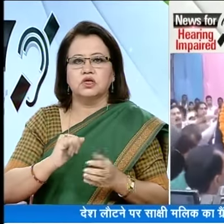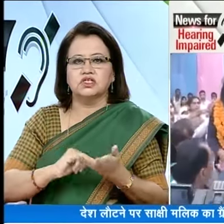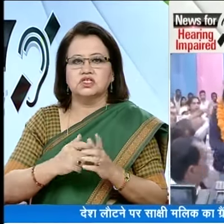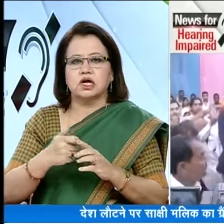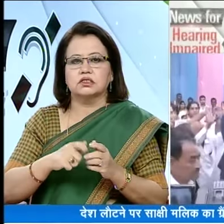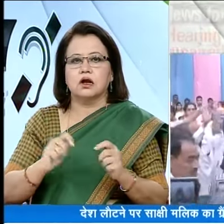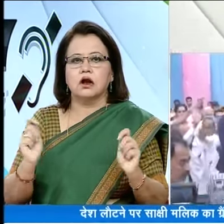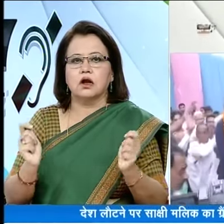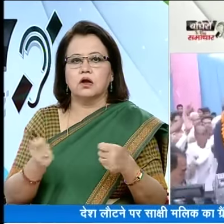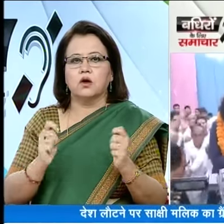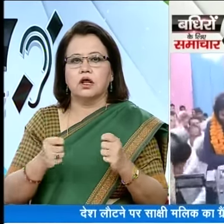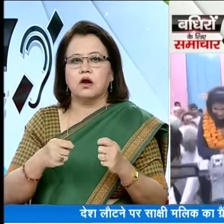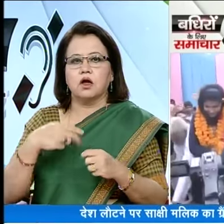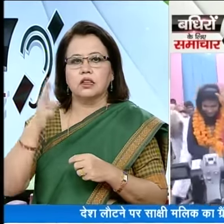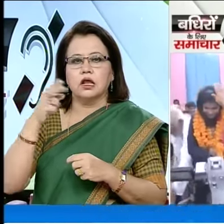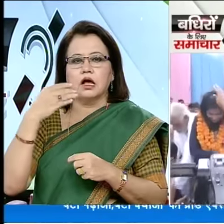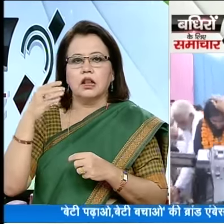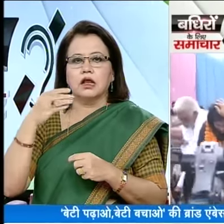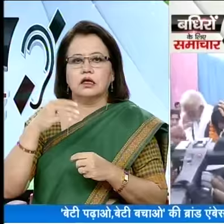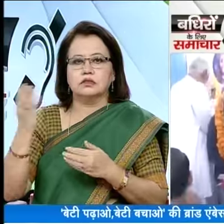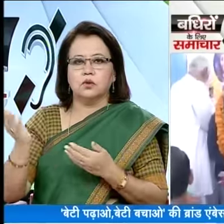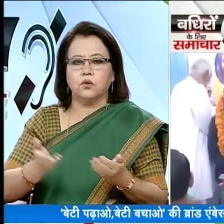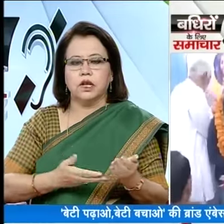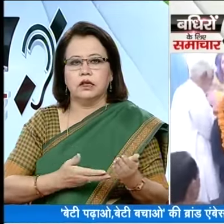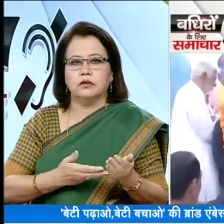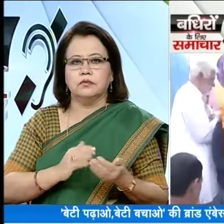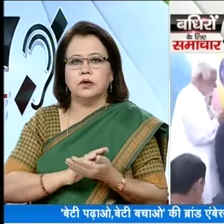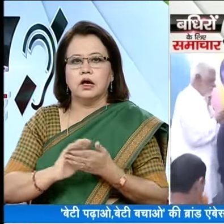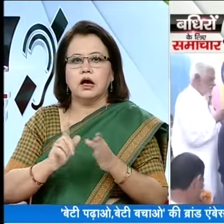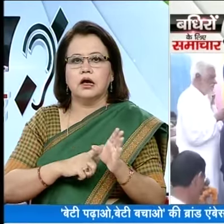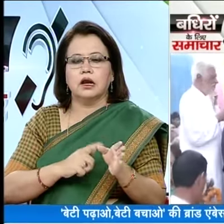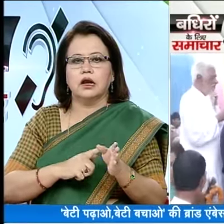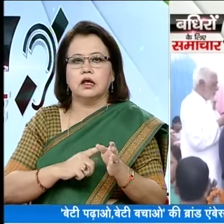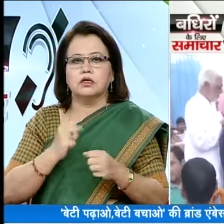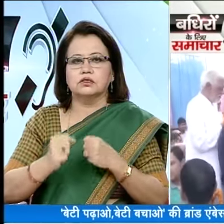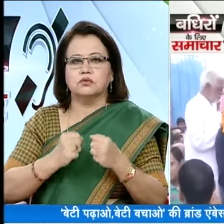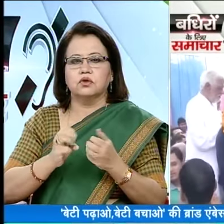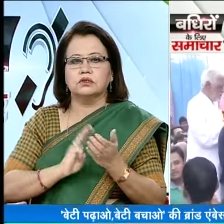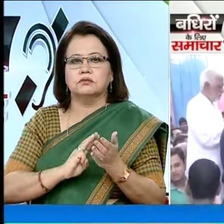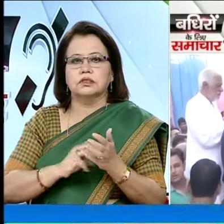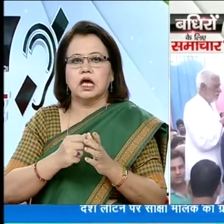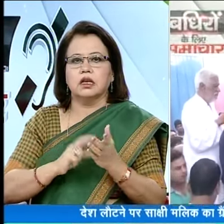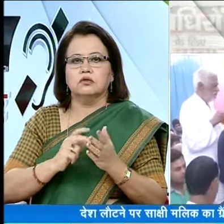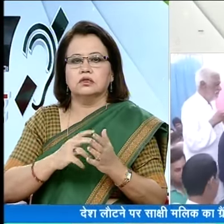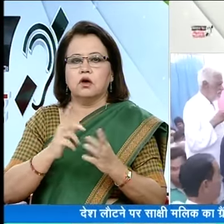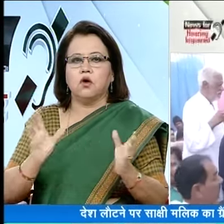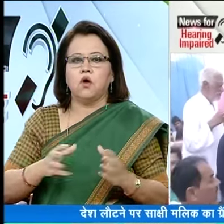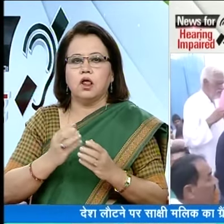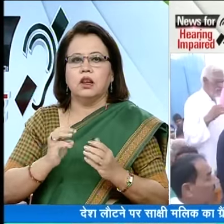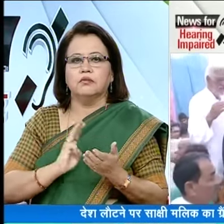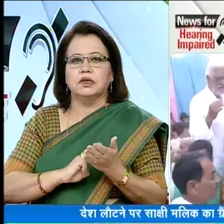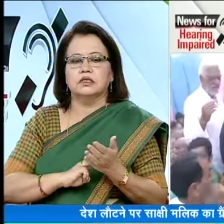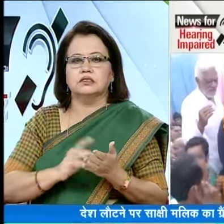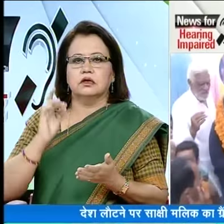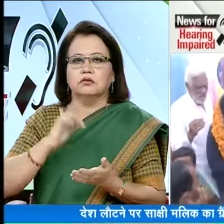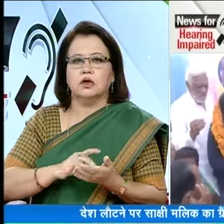पहुचने पर साक्षी का ढोल नगाणों और तिरंगा लहरा कर स्वाकत किया गया हर्याना के खिल मंतरी अनेल विच समेथ कई मंतरी वह